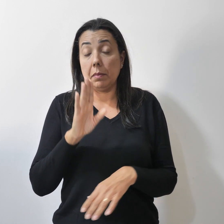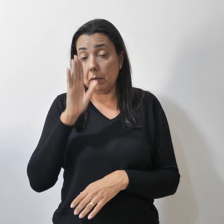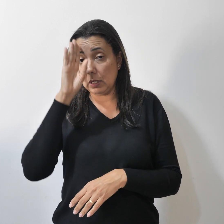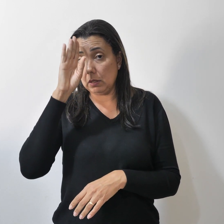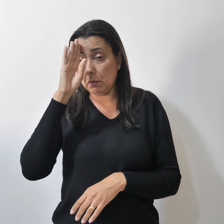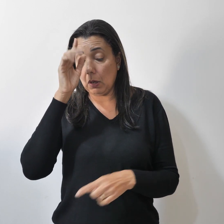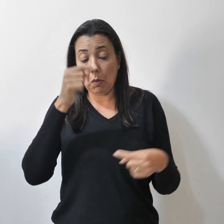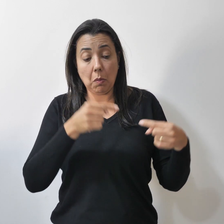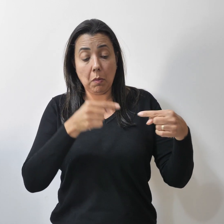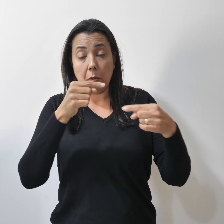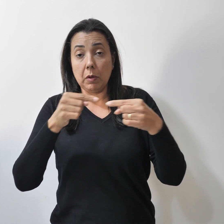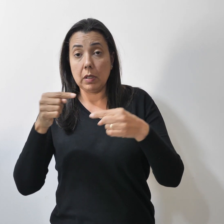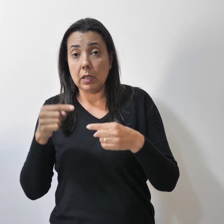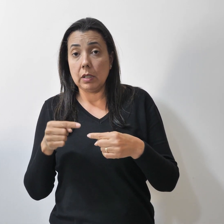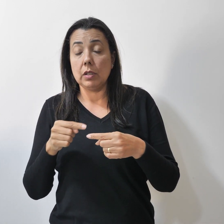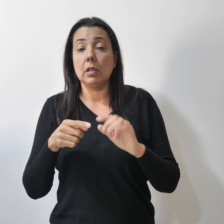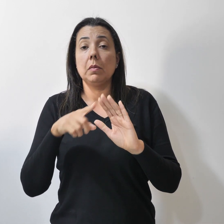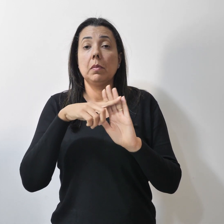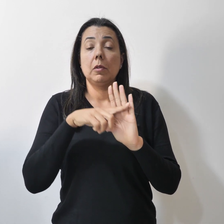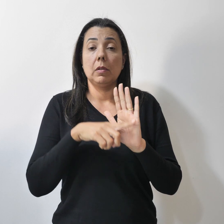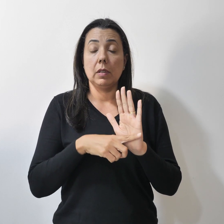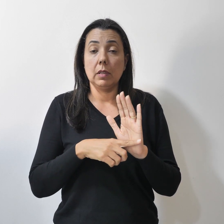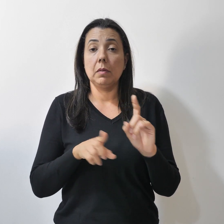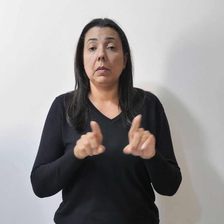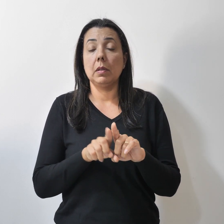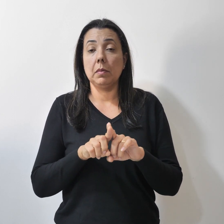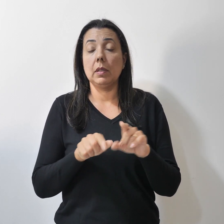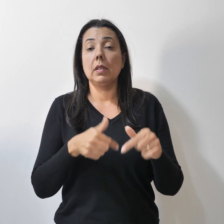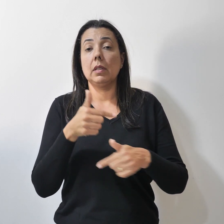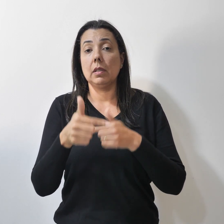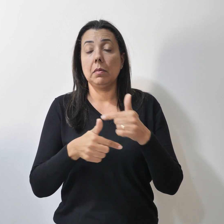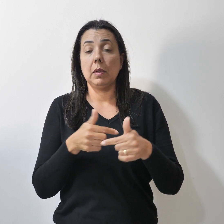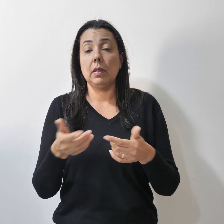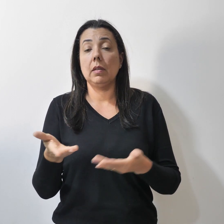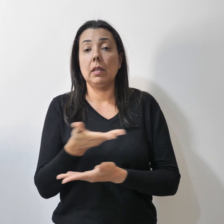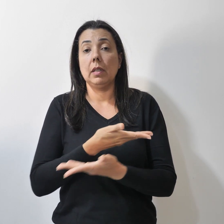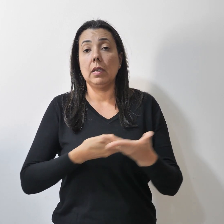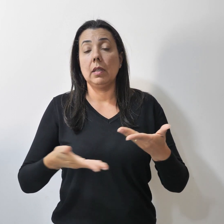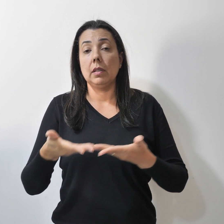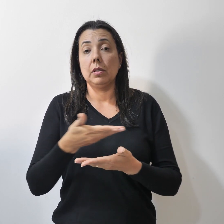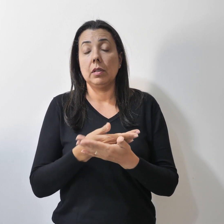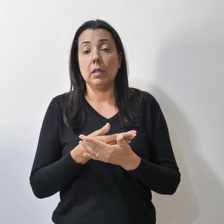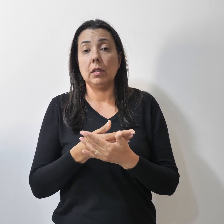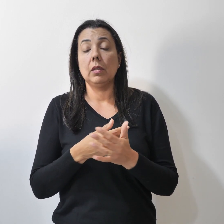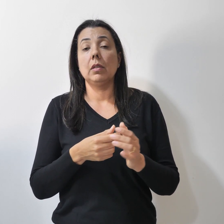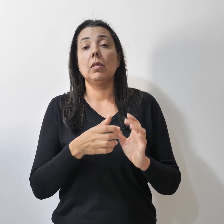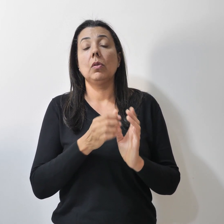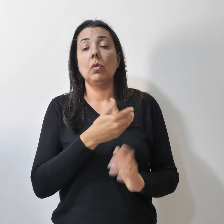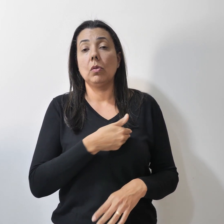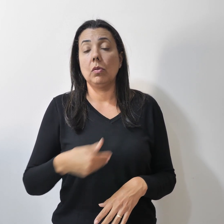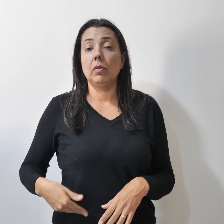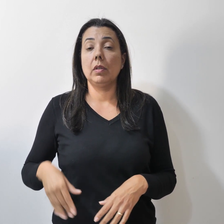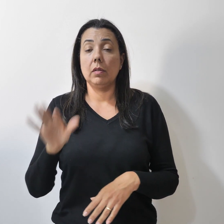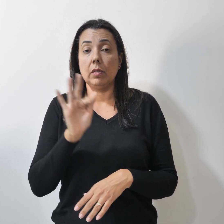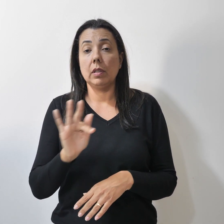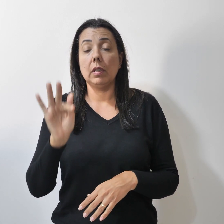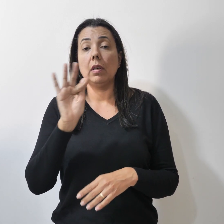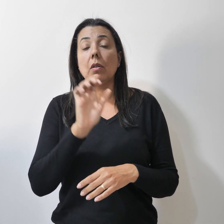políticas, programas e ações envolvendo a União, os estados, o